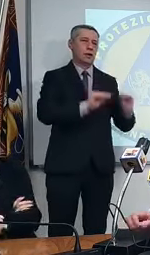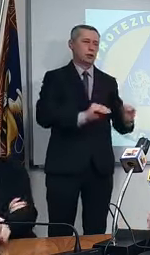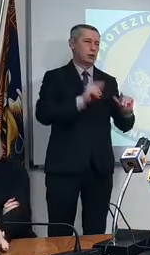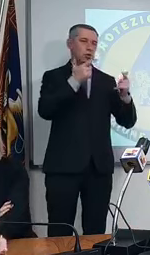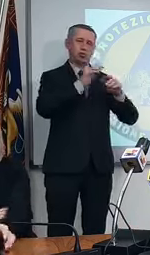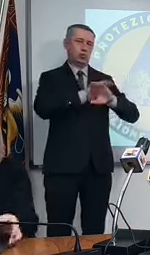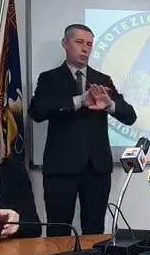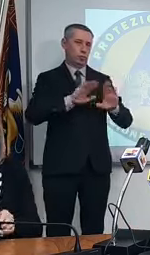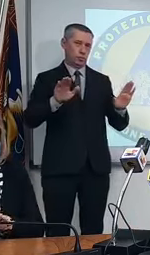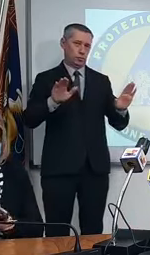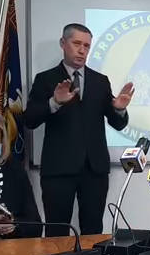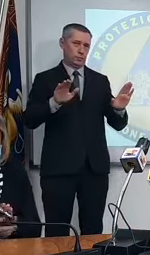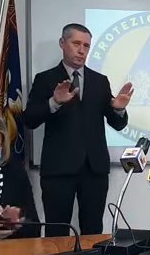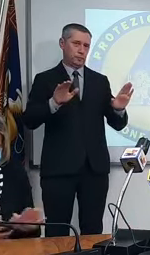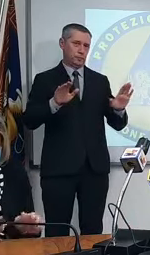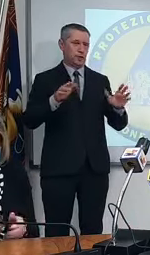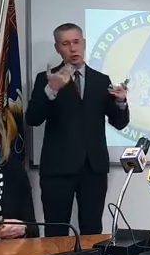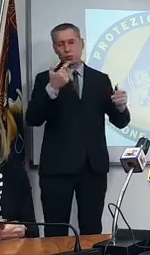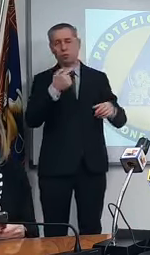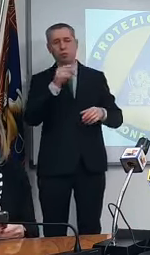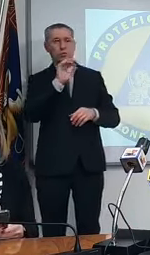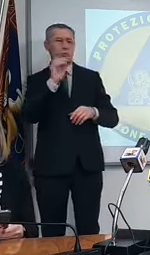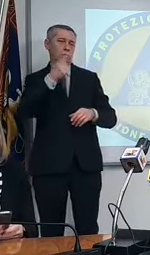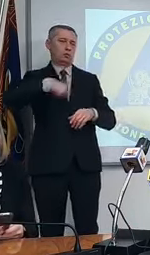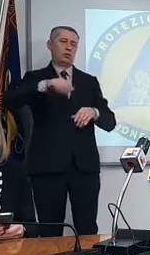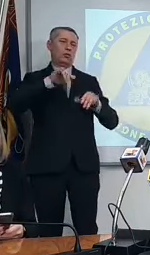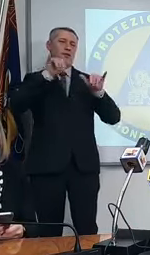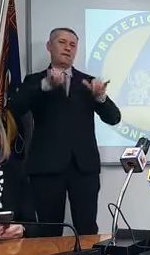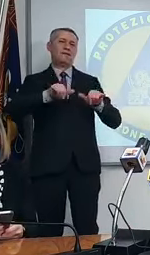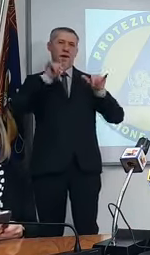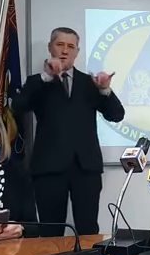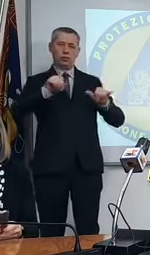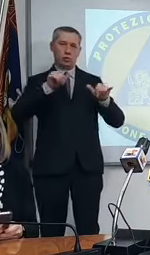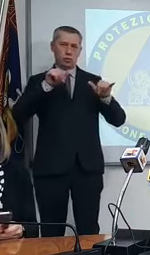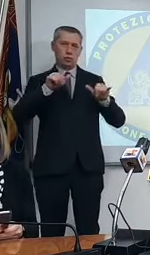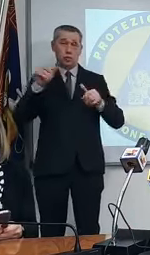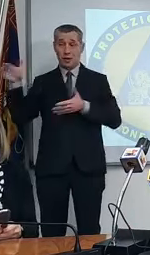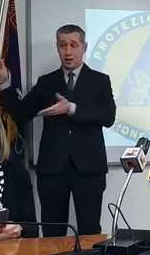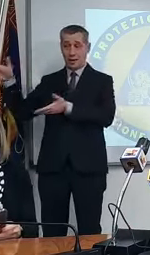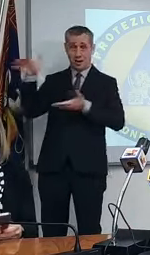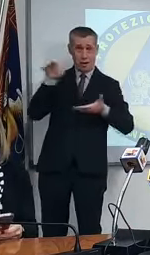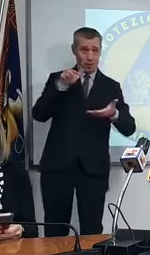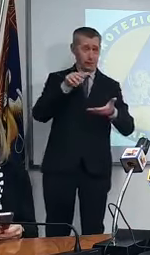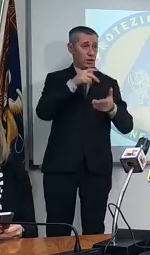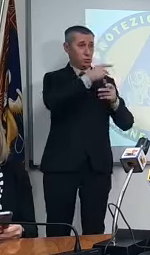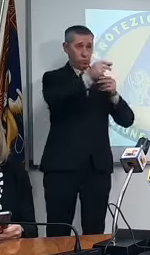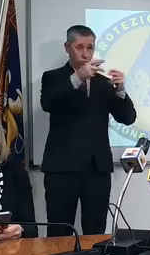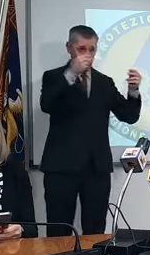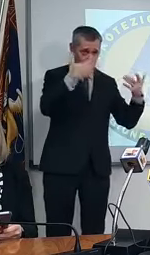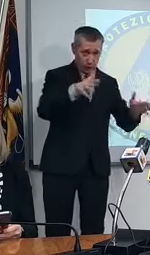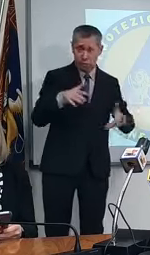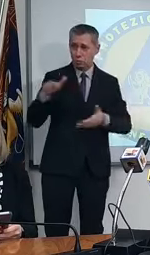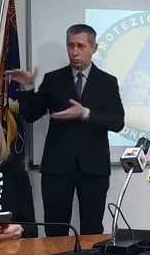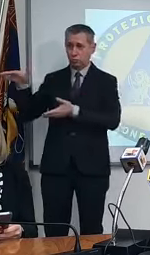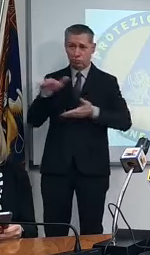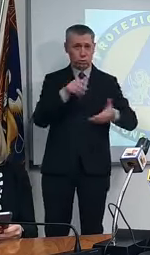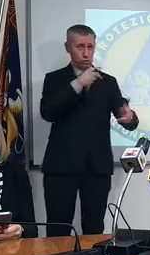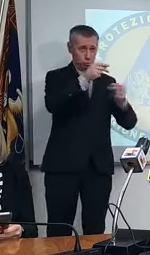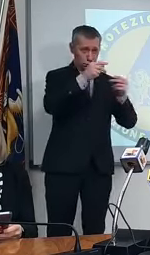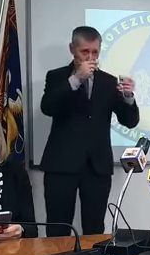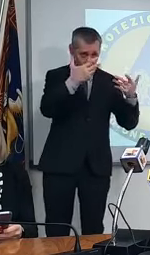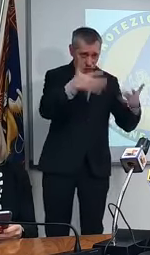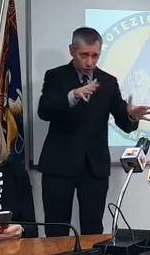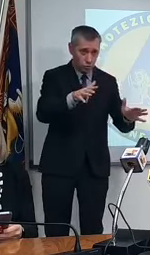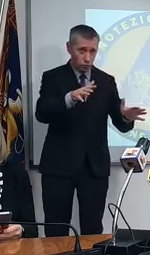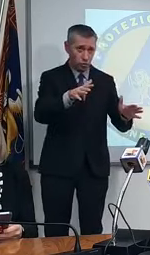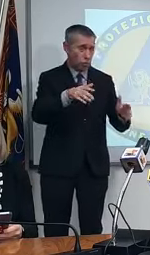cioè si può essere chi come il Veneto se li fuma man mano arrivano no ma c'è qualcun altro tira un